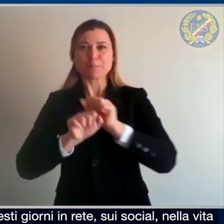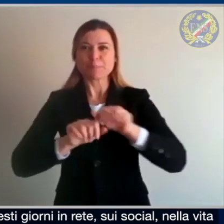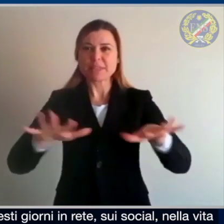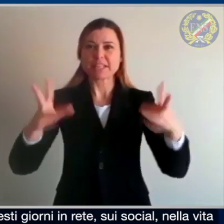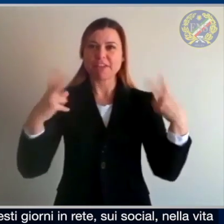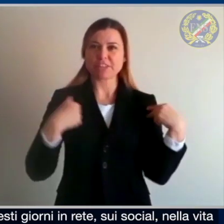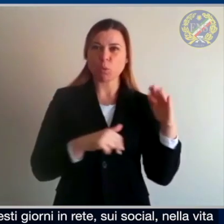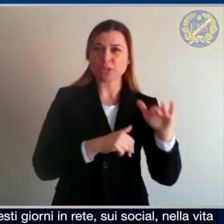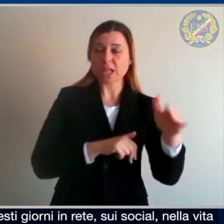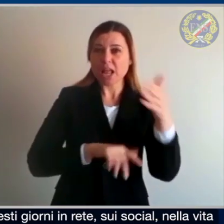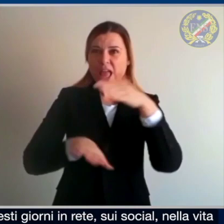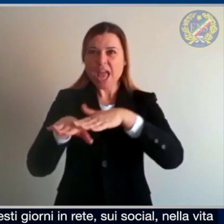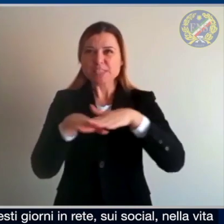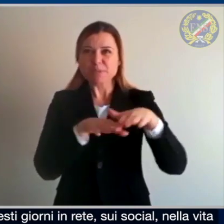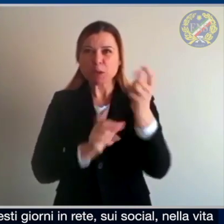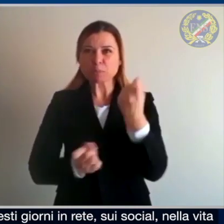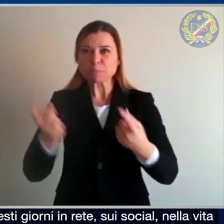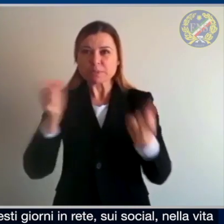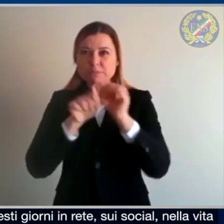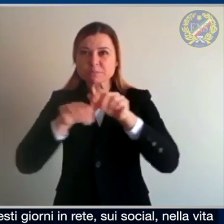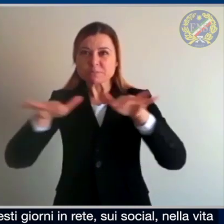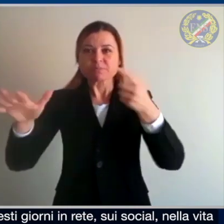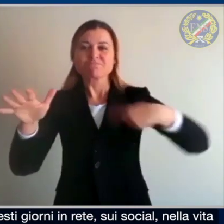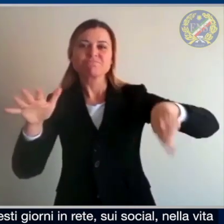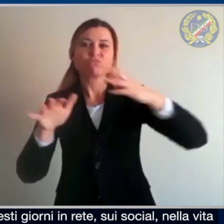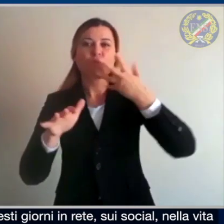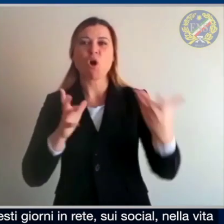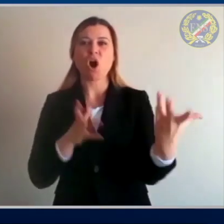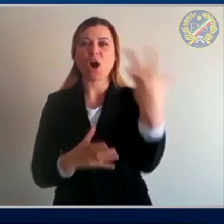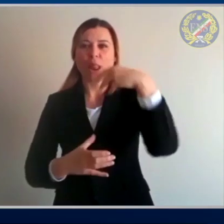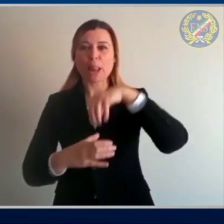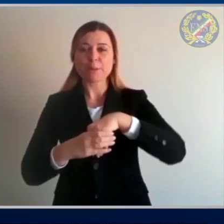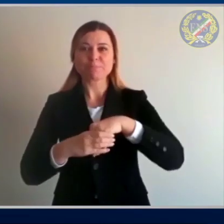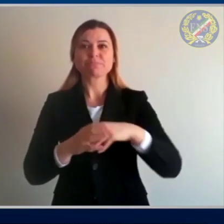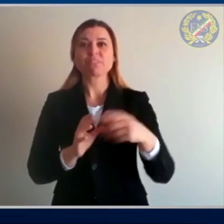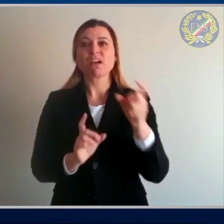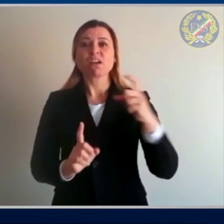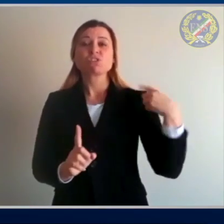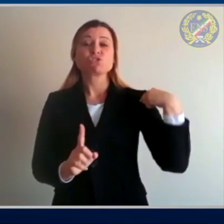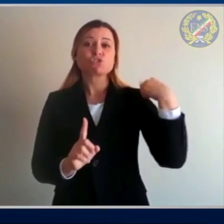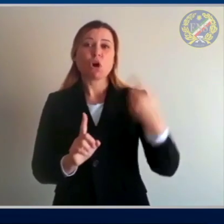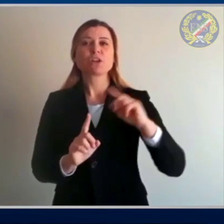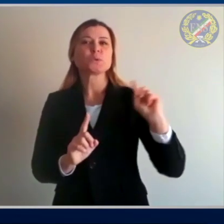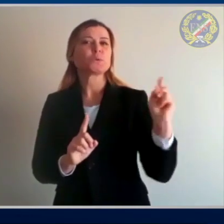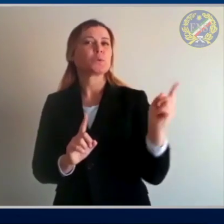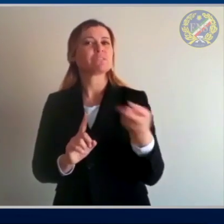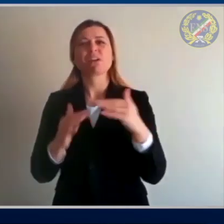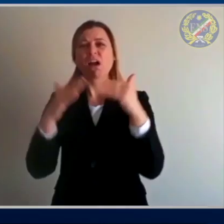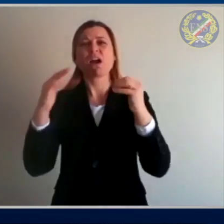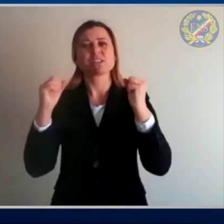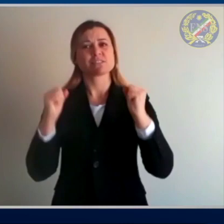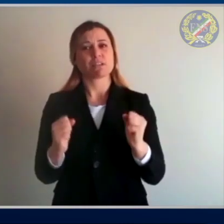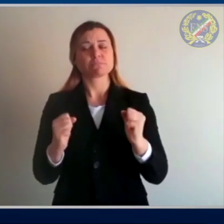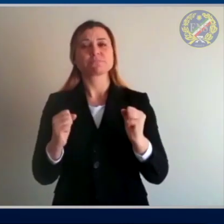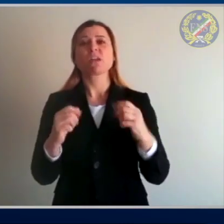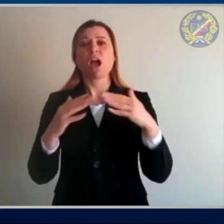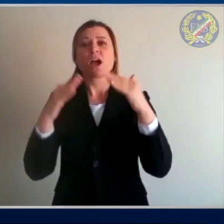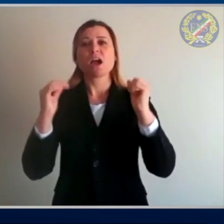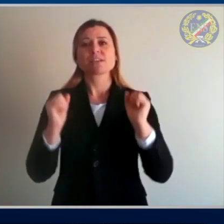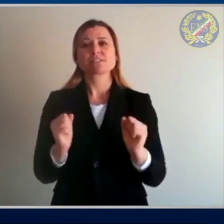in rete, sui social media, nella vita quotidiana. Sono giorni che trascorriamo tutti a casa con le difficoltà che molti di noi